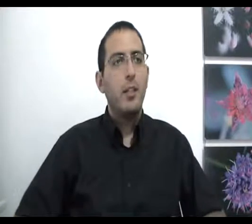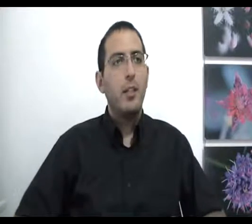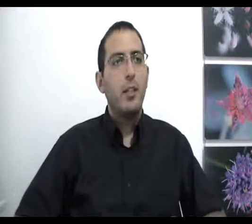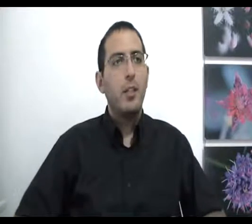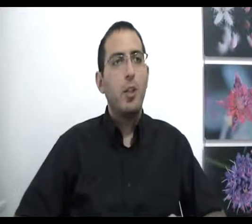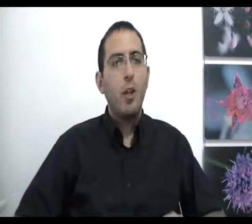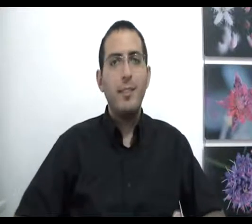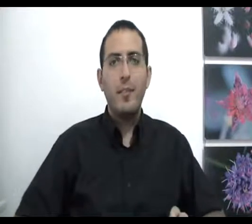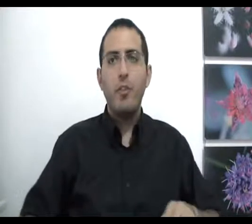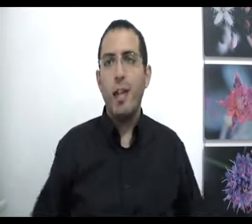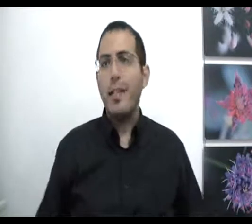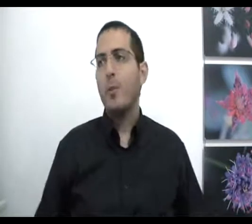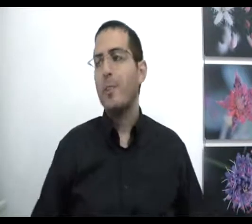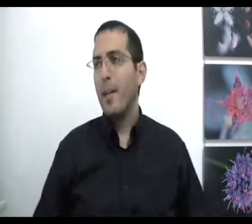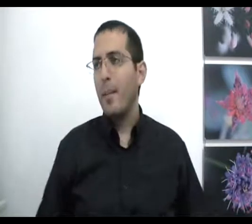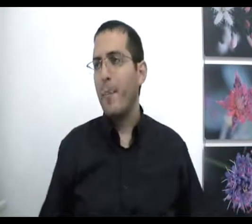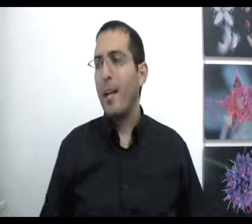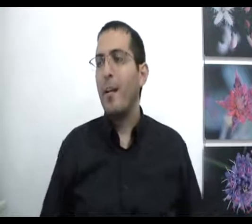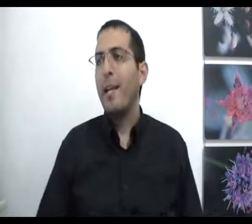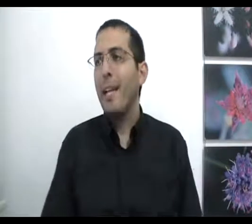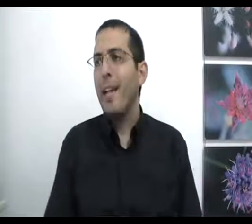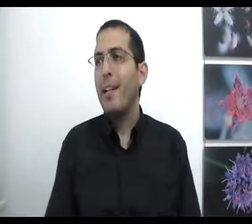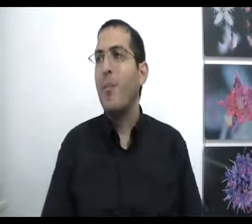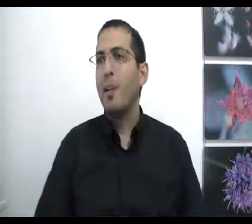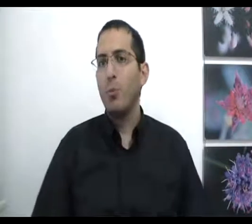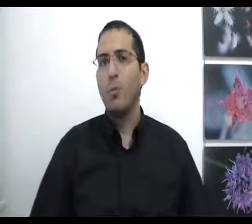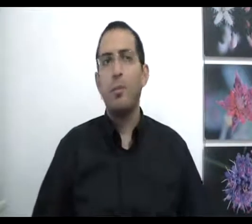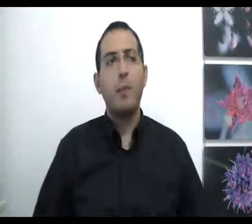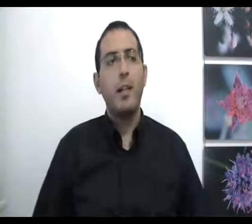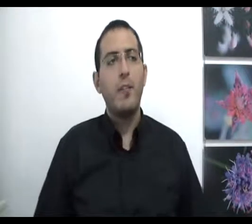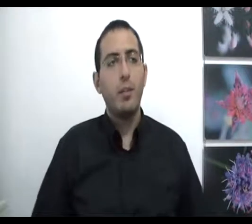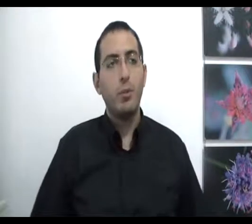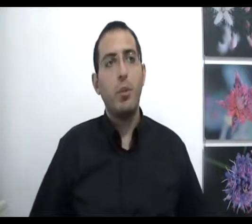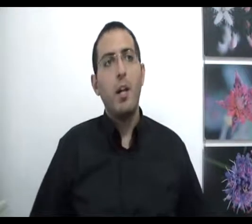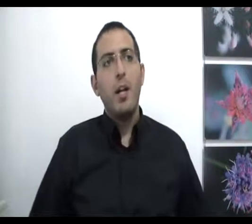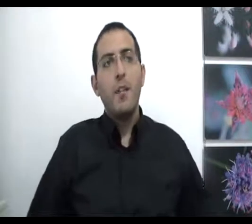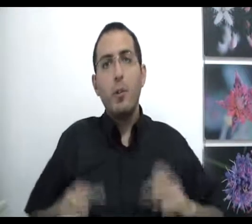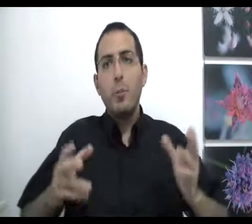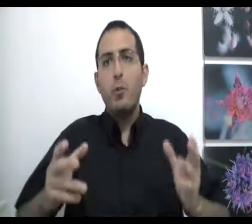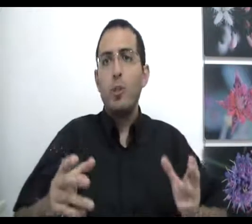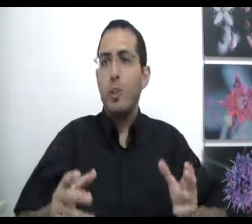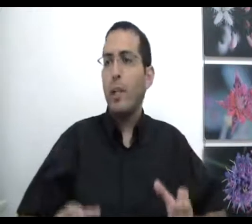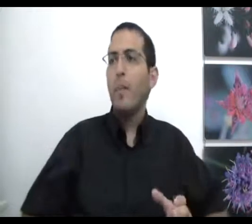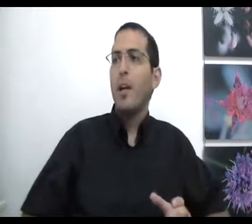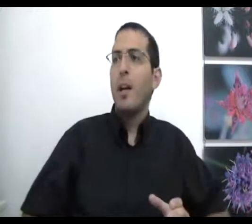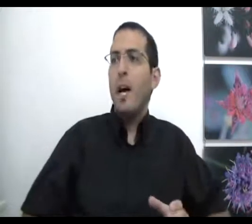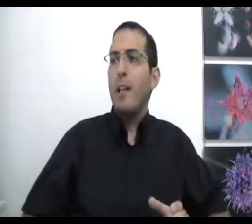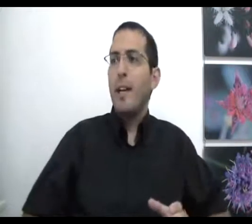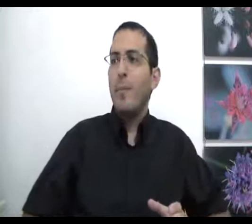שכל הסבל של האדם נוצר רק בגלל הנפרדות, מה זאת אומרת נפרדות? נפרדות פירושו שינויים, האדם